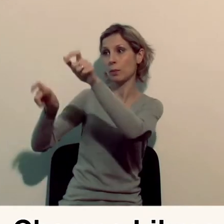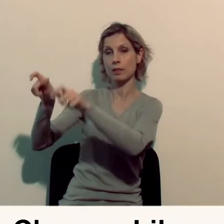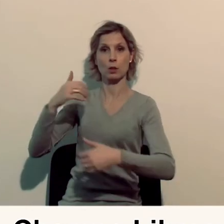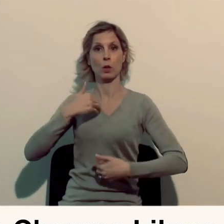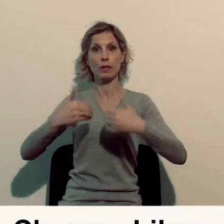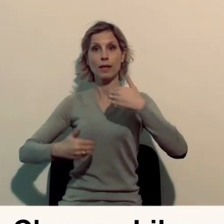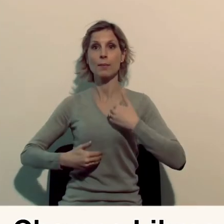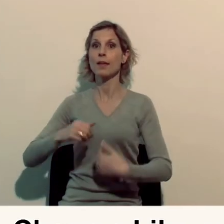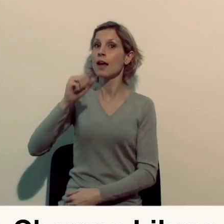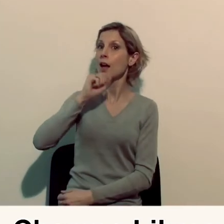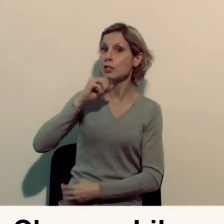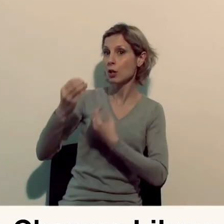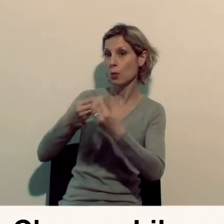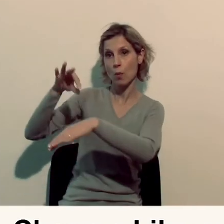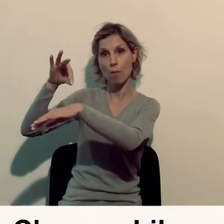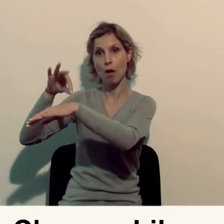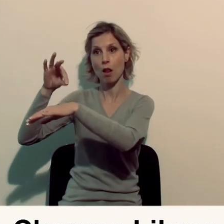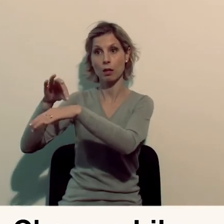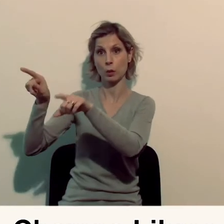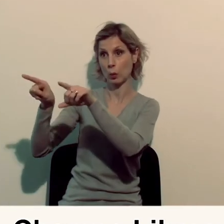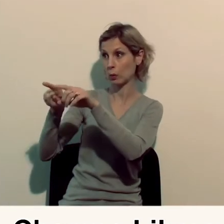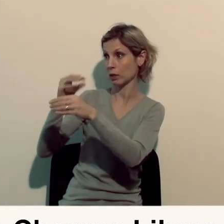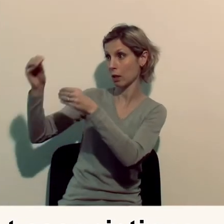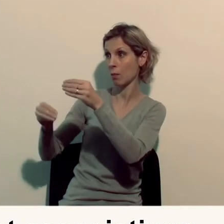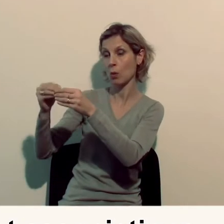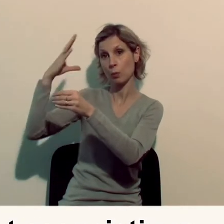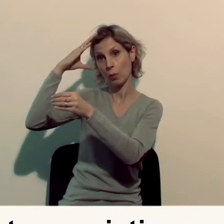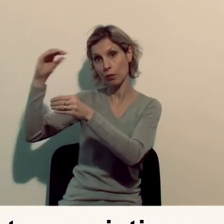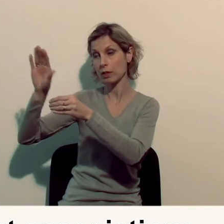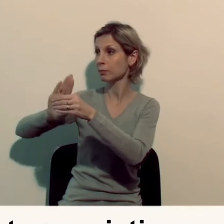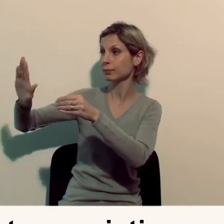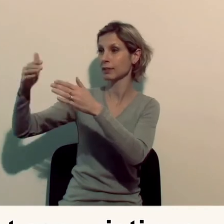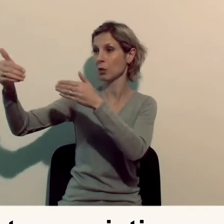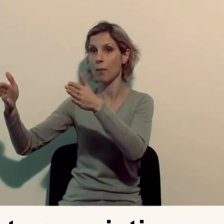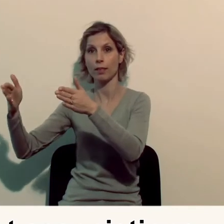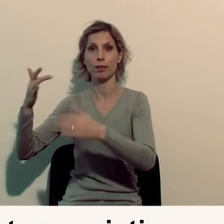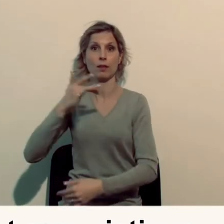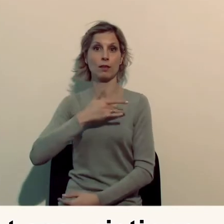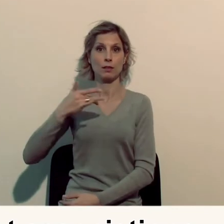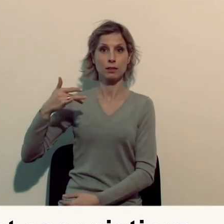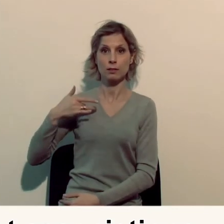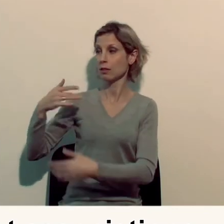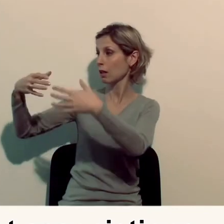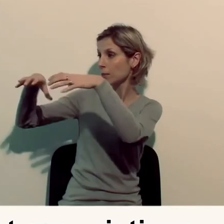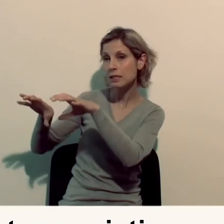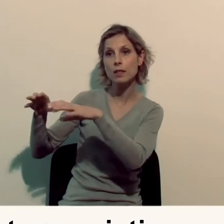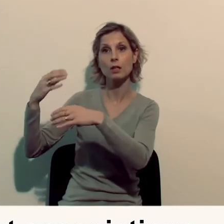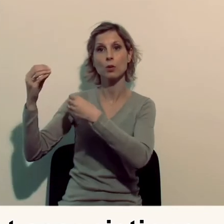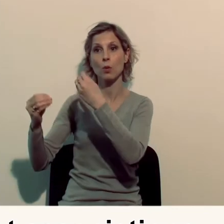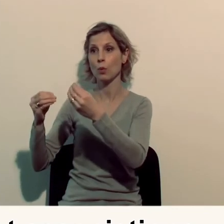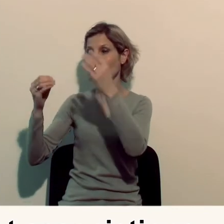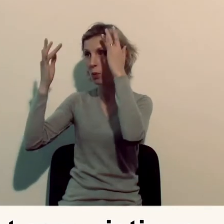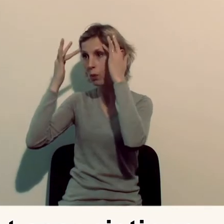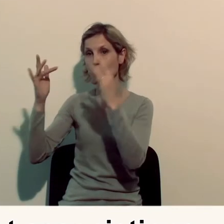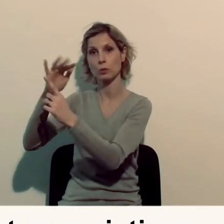Des visites découvertes des champs libres et de son accessibilité sont organisées pour les établissements et associations de personnes handicapées, âgées